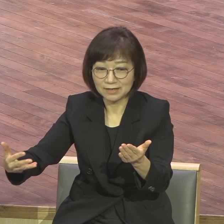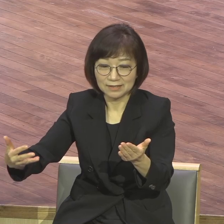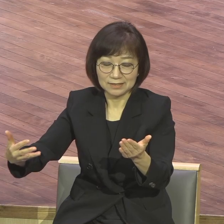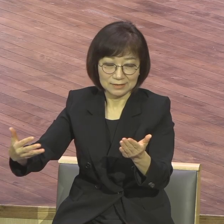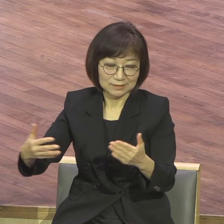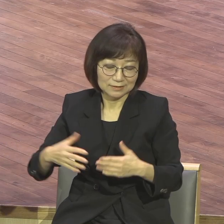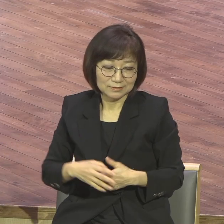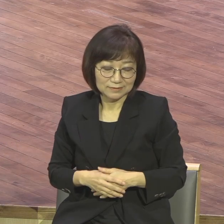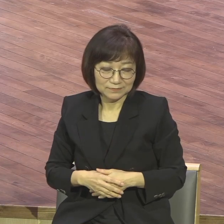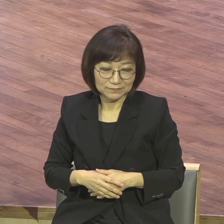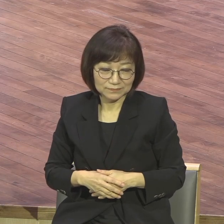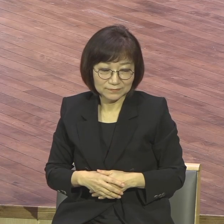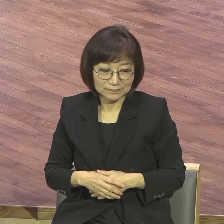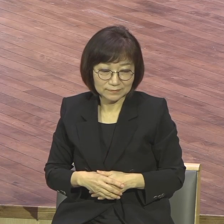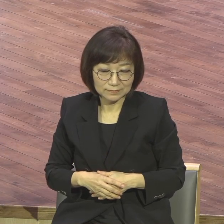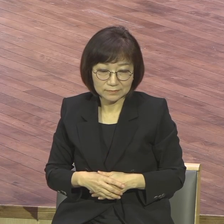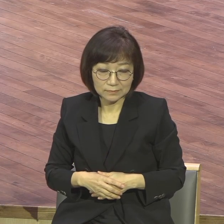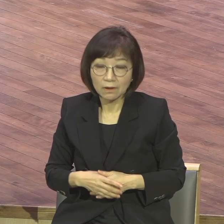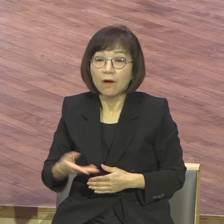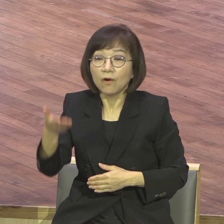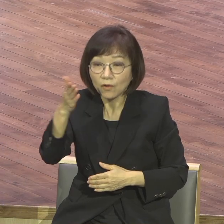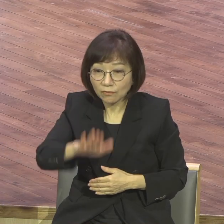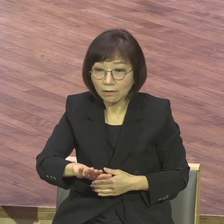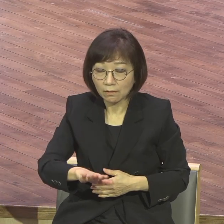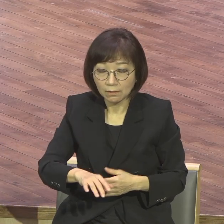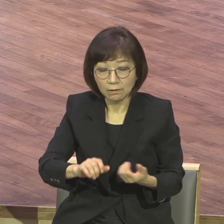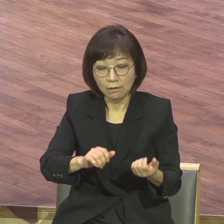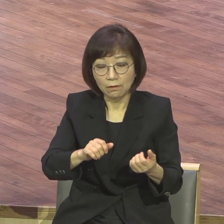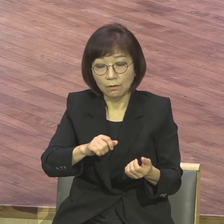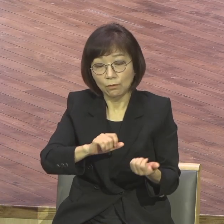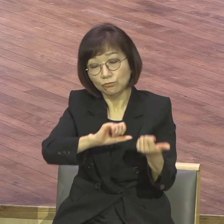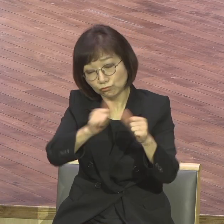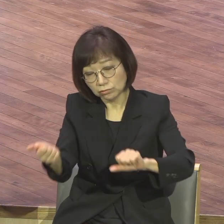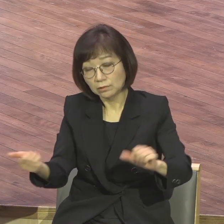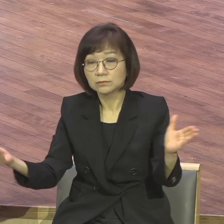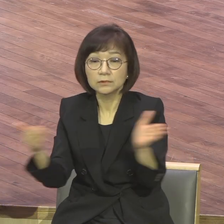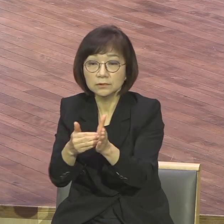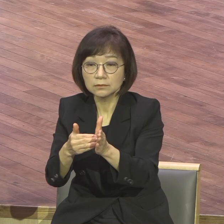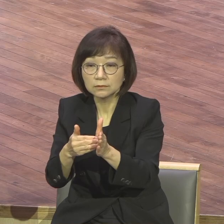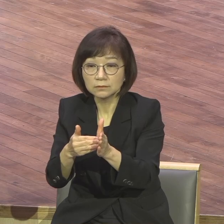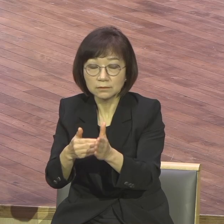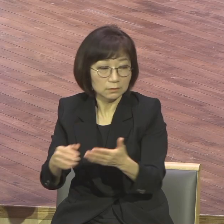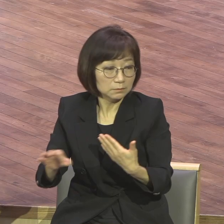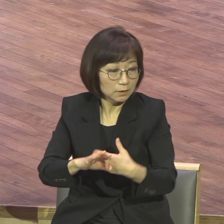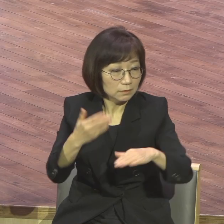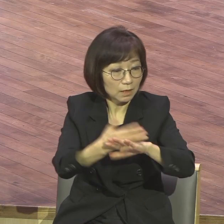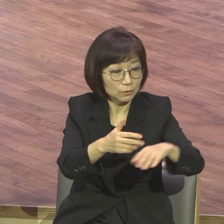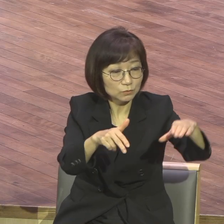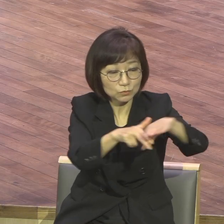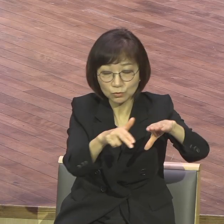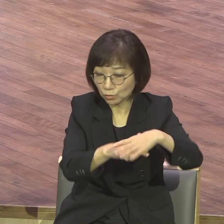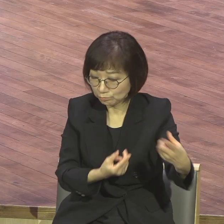그런데 여기에 끝나면 기독교는 별로 다른 종교와 차이가 없지요. 죽고 끝났다.